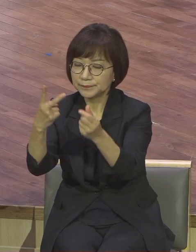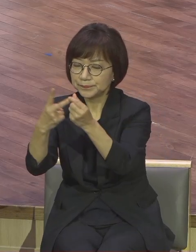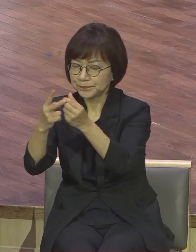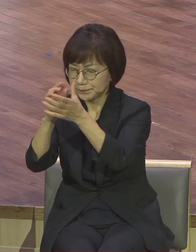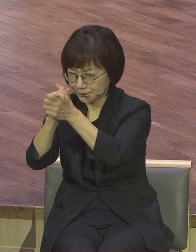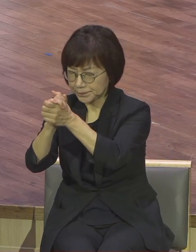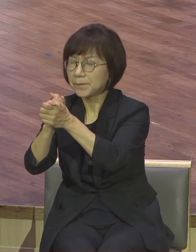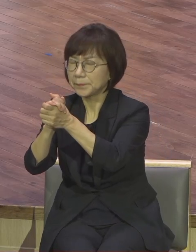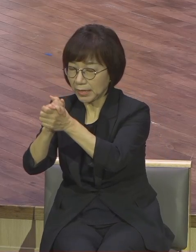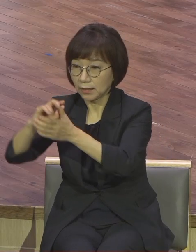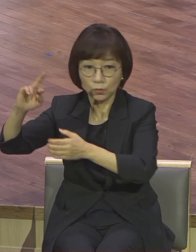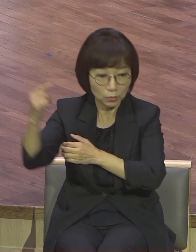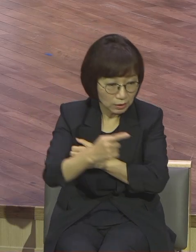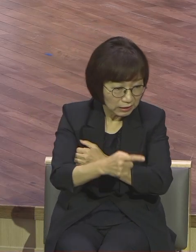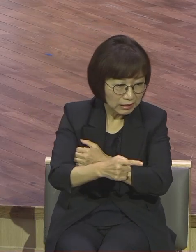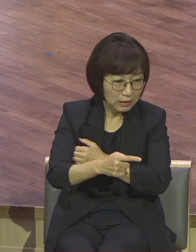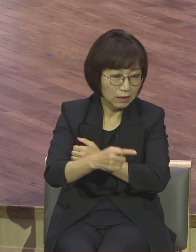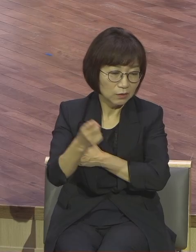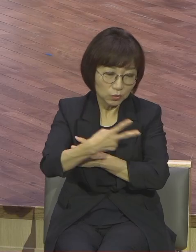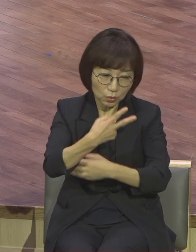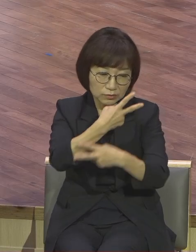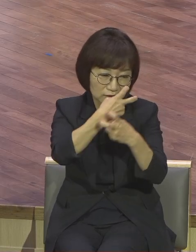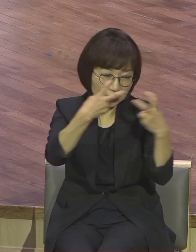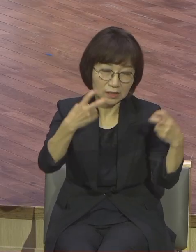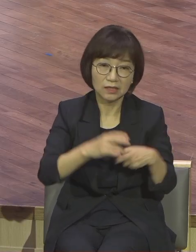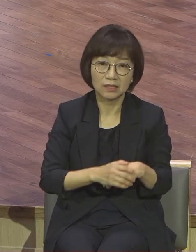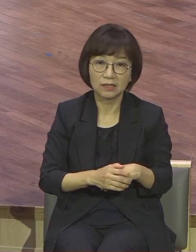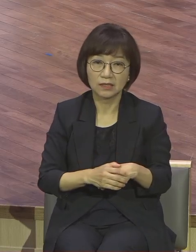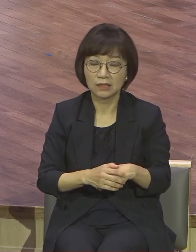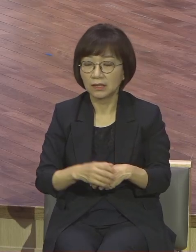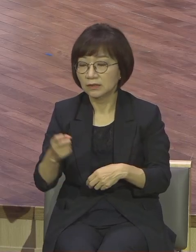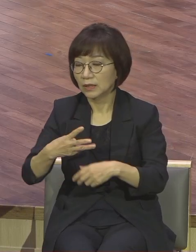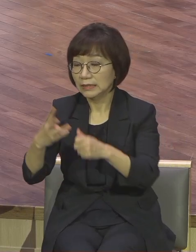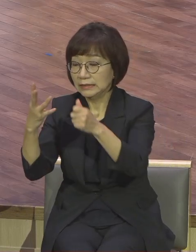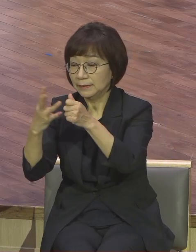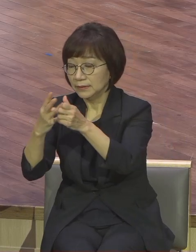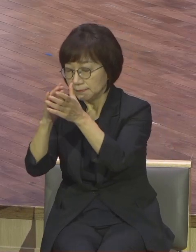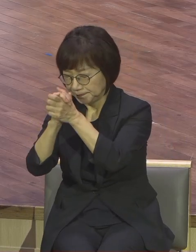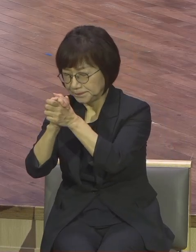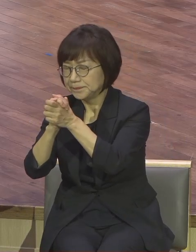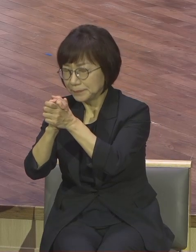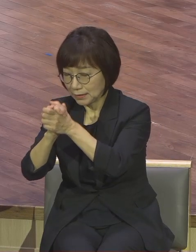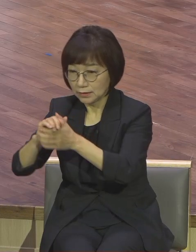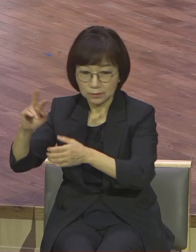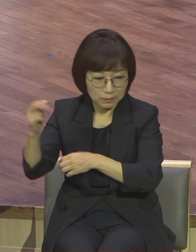마지막 세 번째로 오실 때 깨어 있으라는 말씀 대신에 이제는 자고 쉬라라고 표현하고 있어요